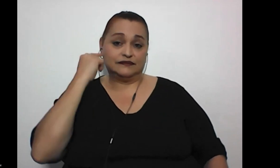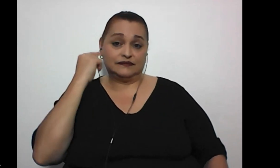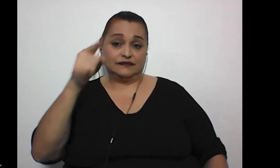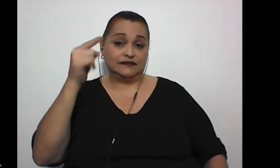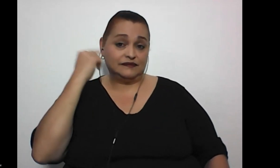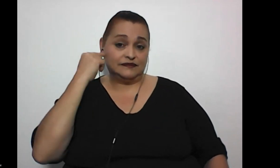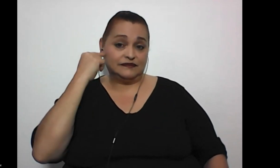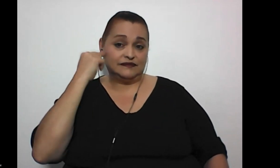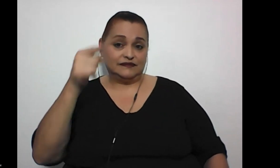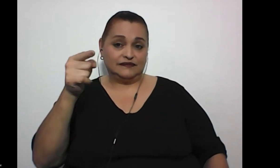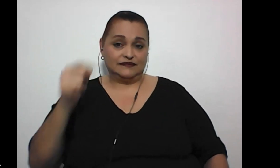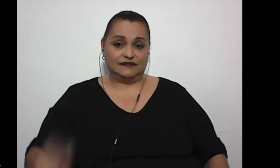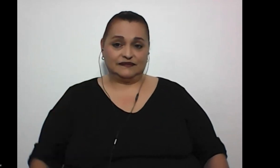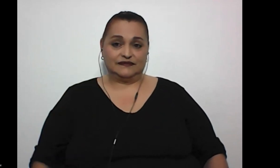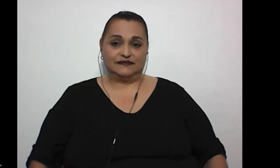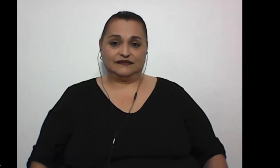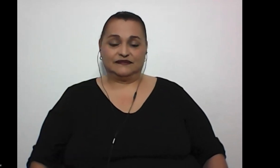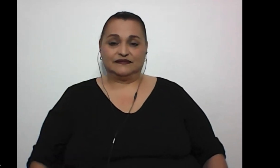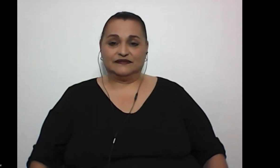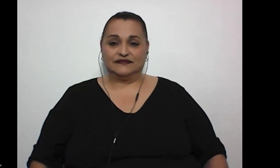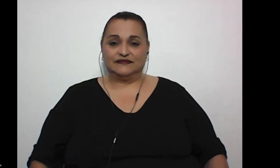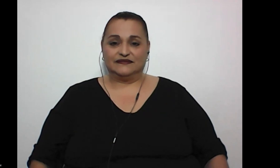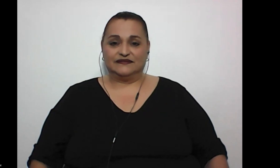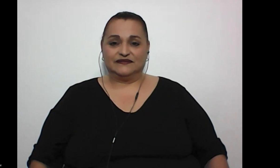Samaris, tienes el micrófono apagado.